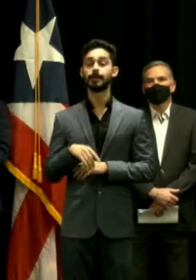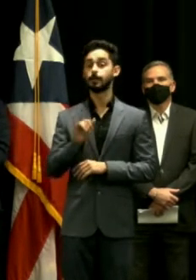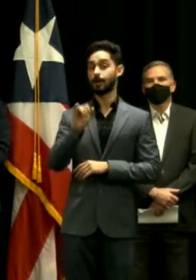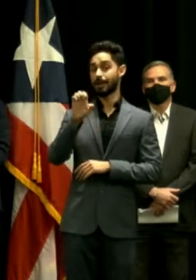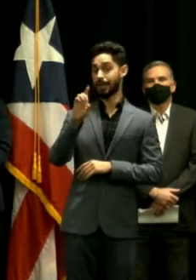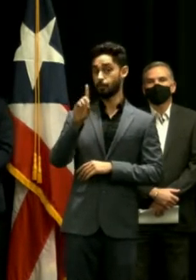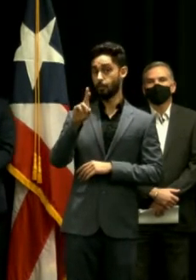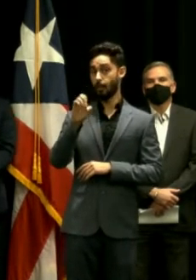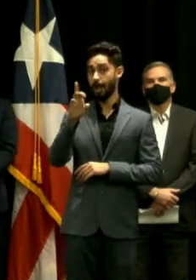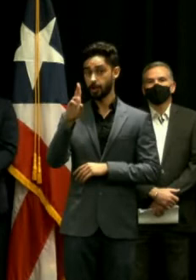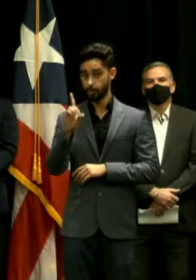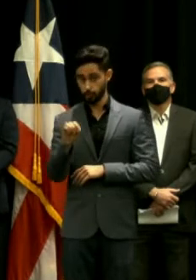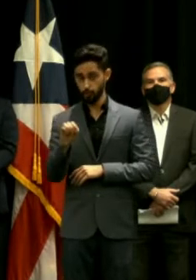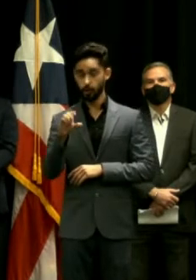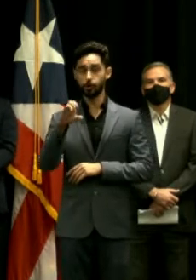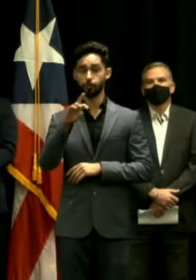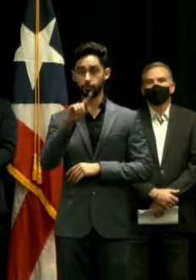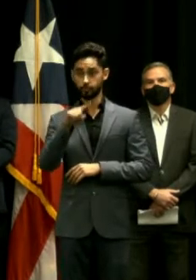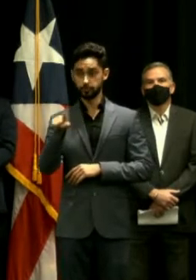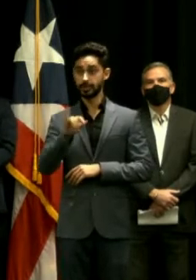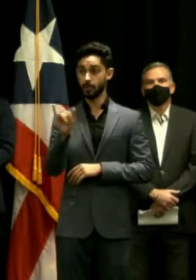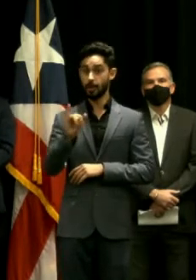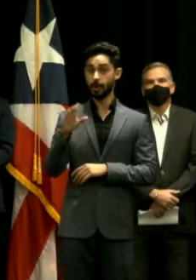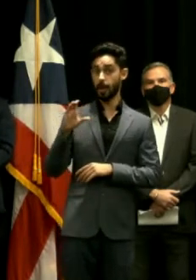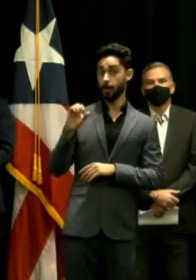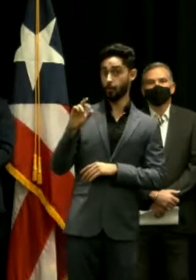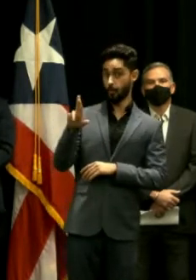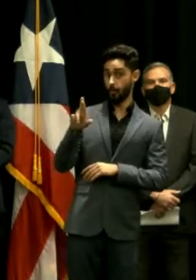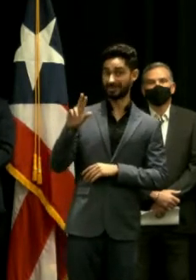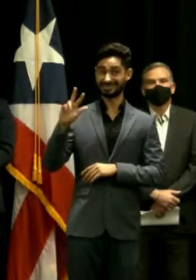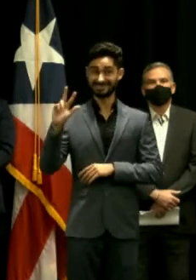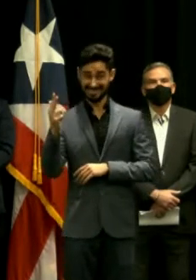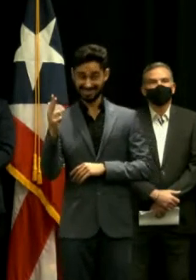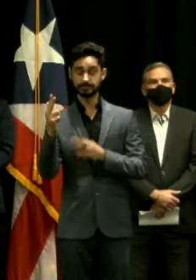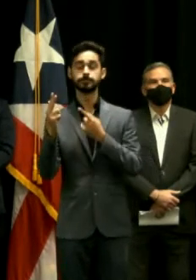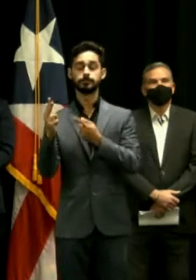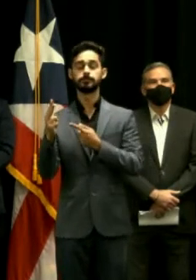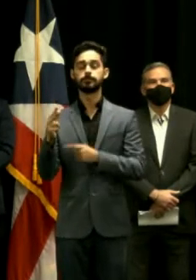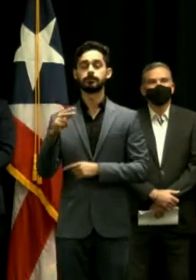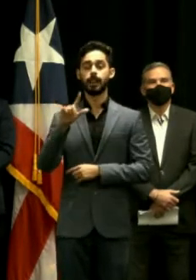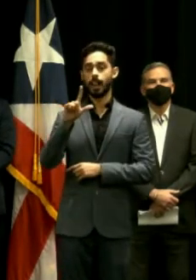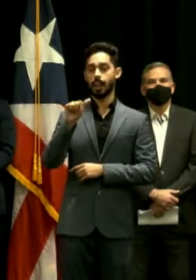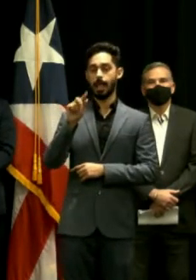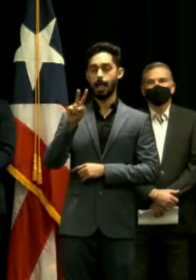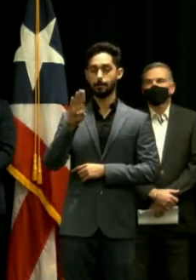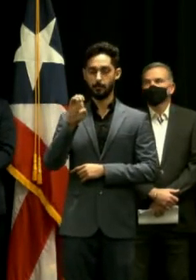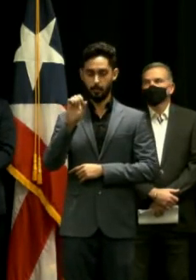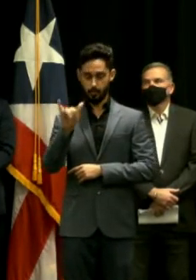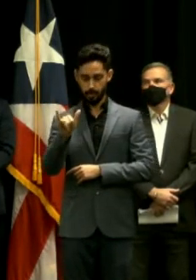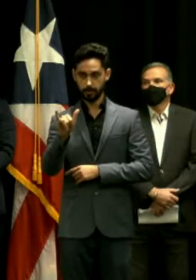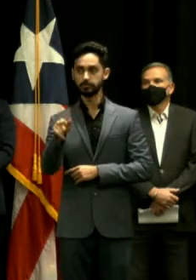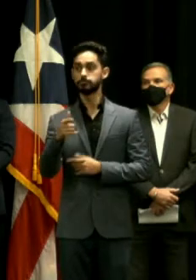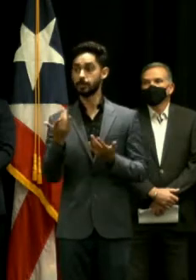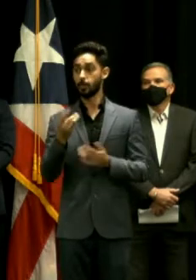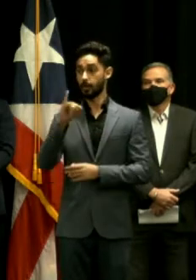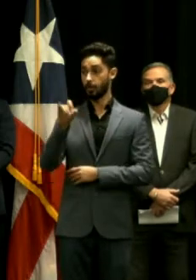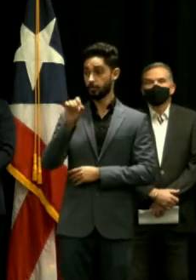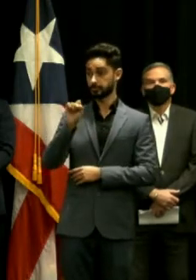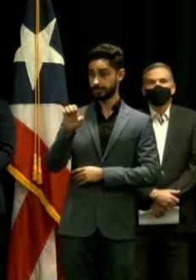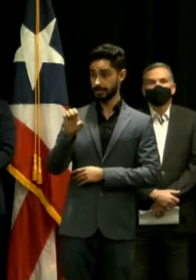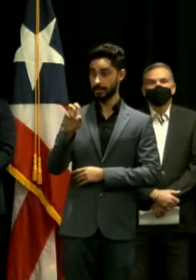el director de CORT3, Manuel Lavoie, el director de FEMA en Puerto Rico, José Vaquero,